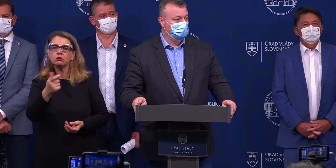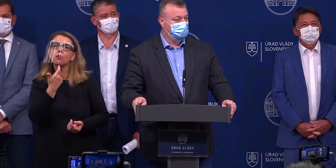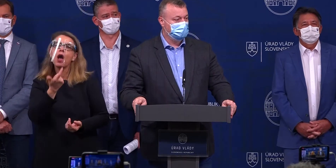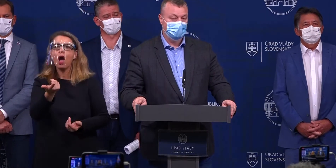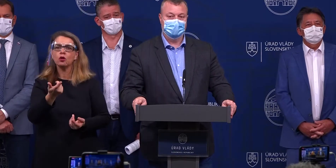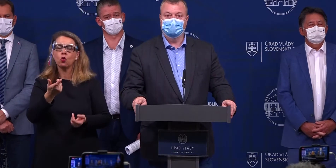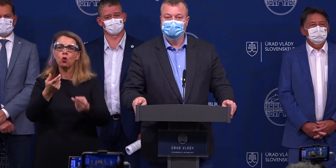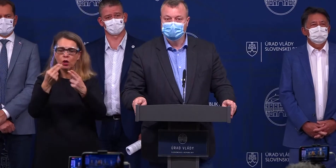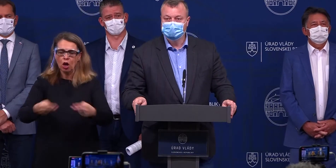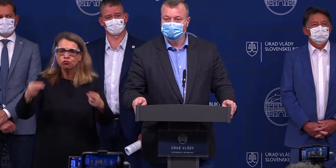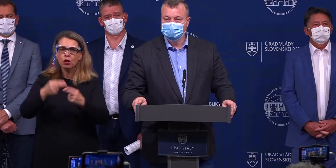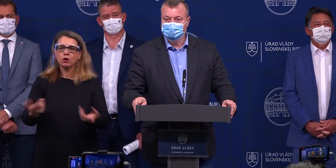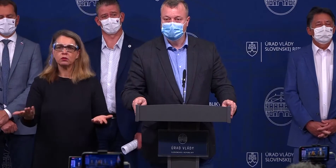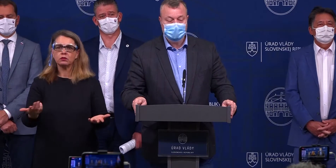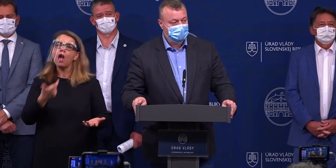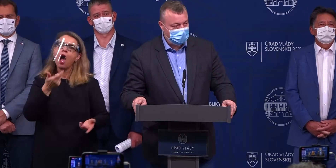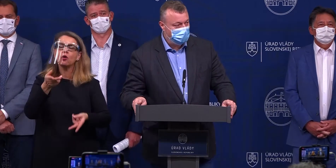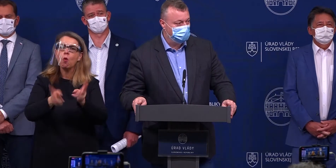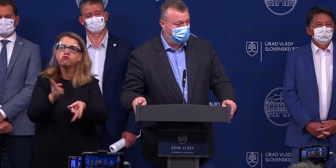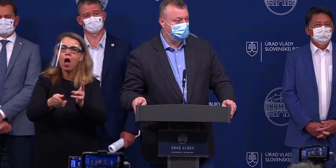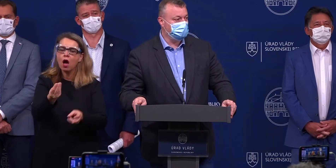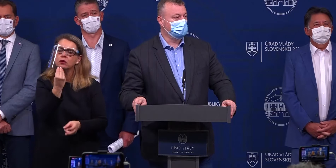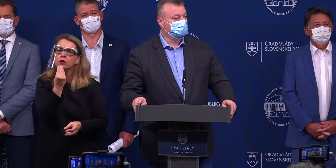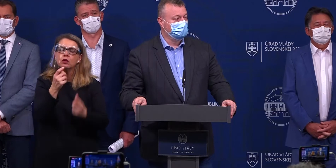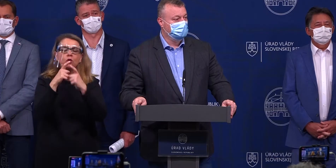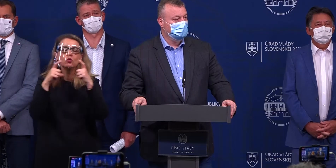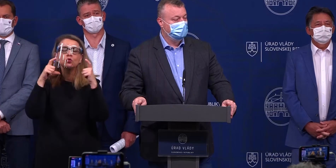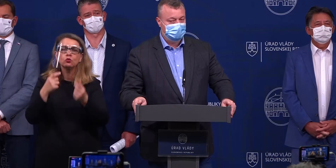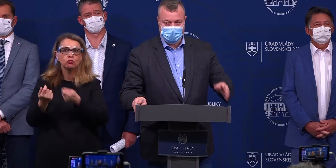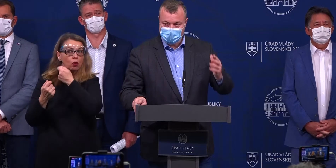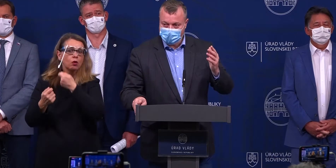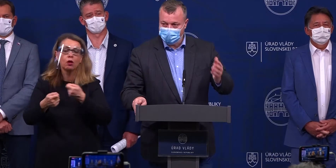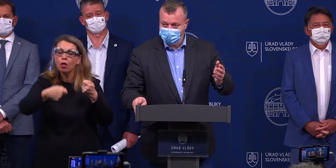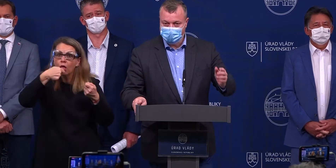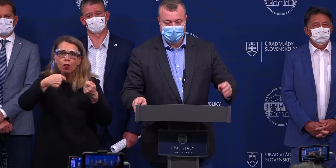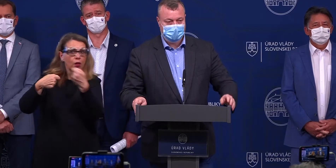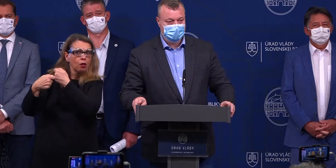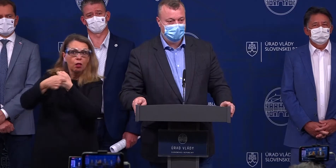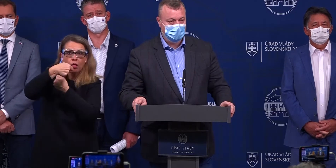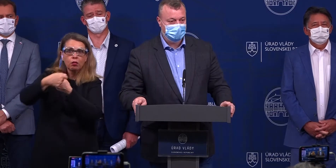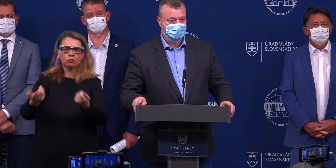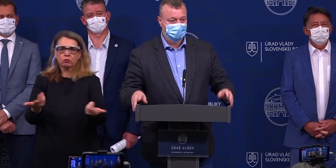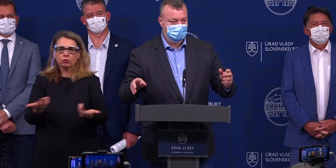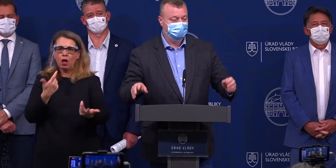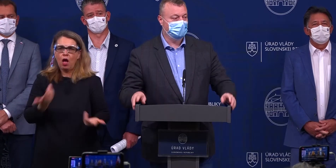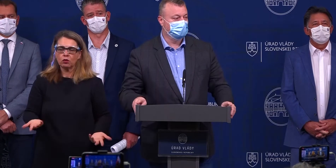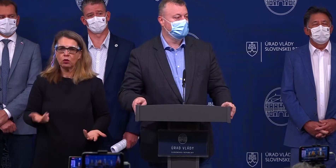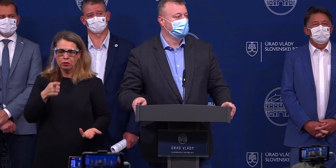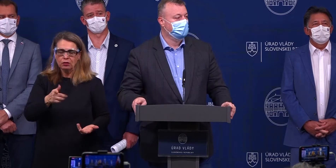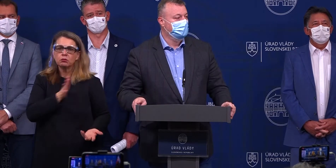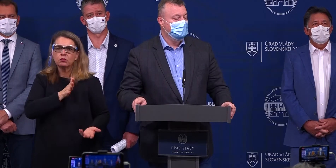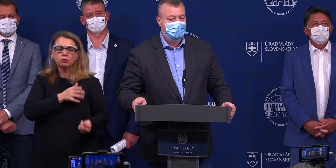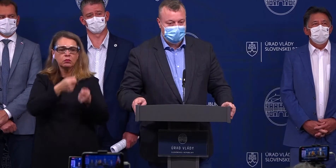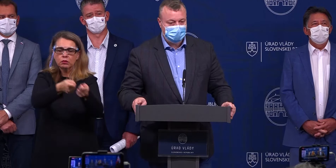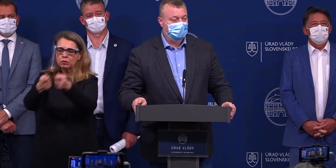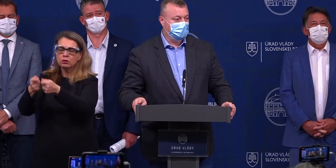s rúškou? Ako chcete konzumovať s rúškou? Keď vieme, že je tam veľké riziko nákazy, že je tam veľa ľudí.